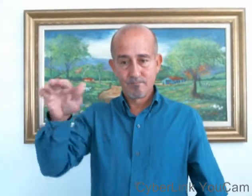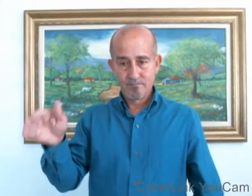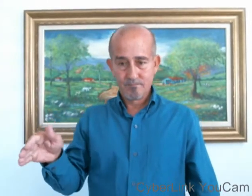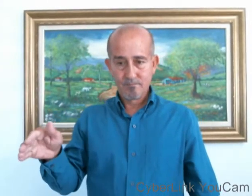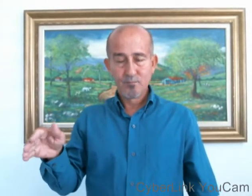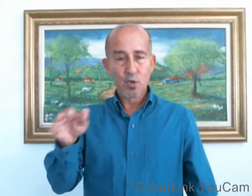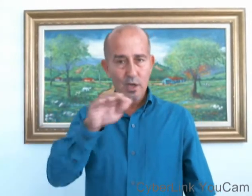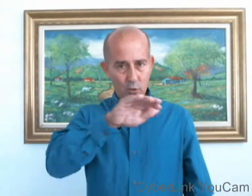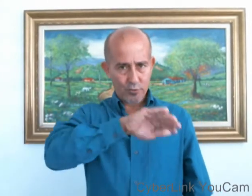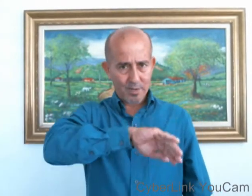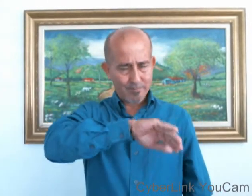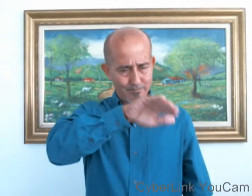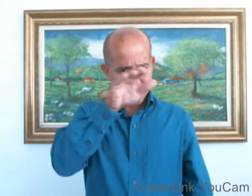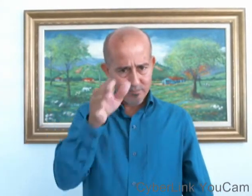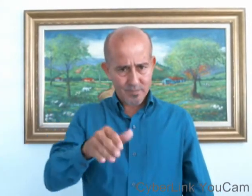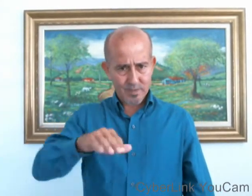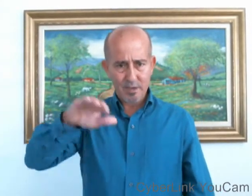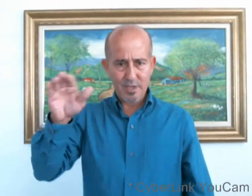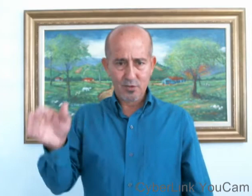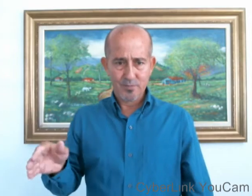Por la joroba. Camello.